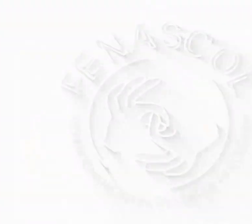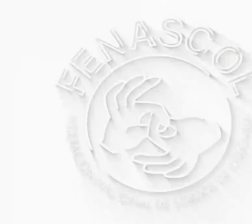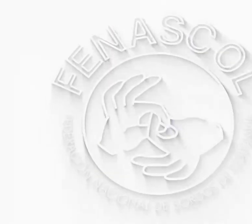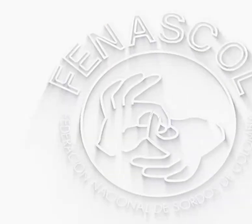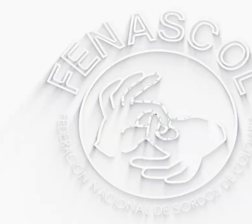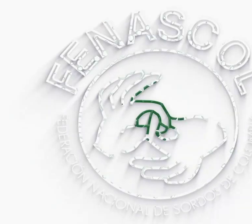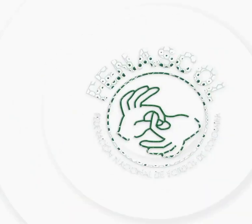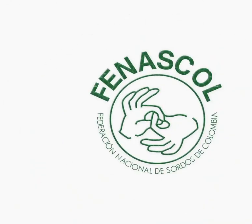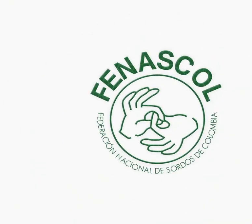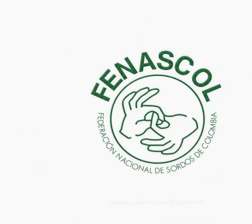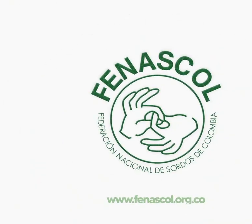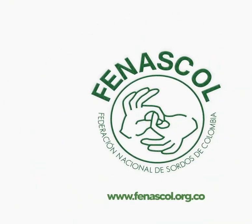¡Bienvenidos!